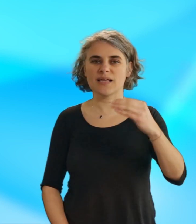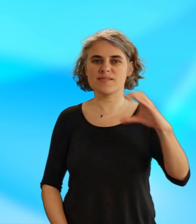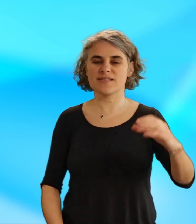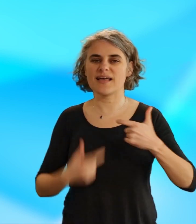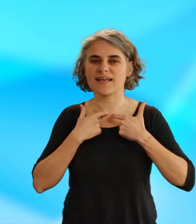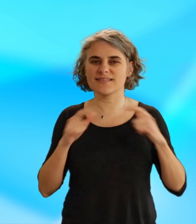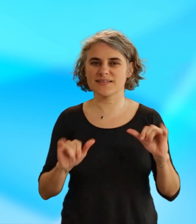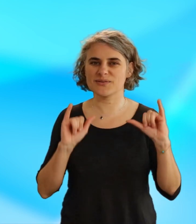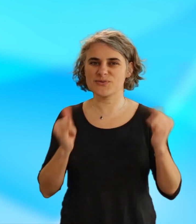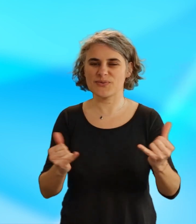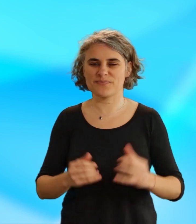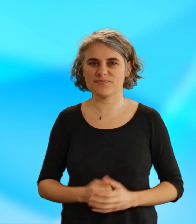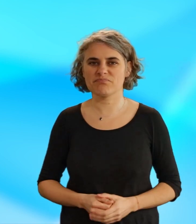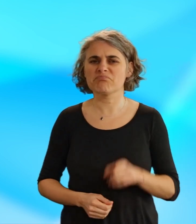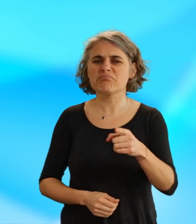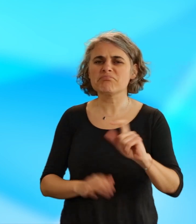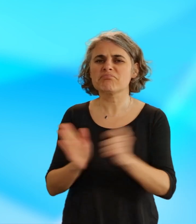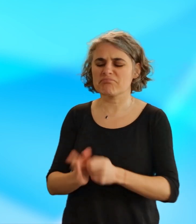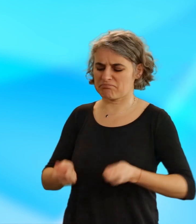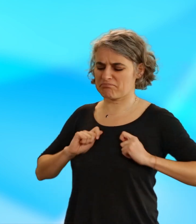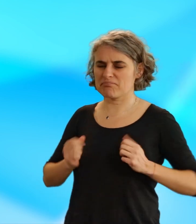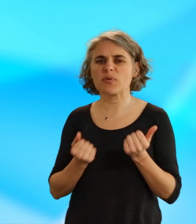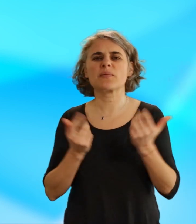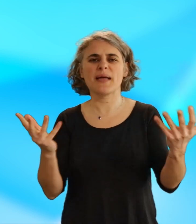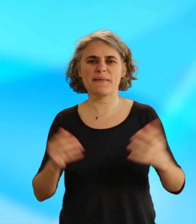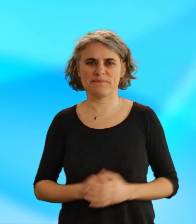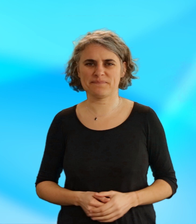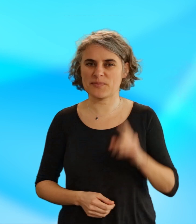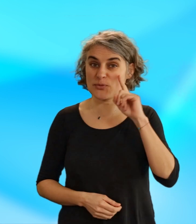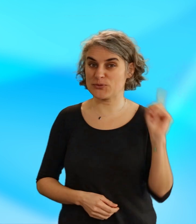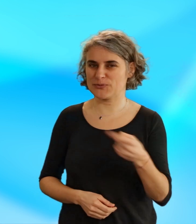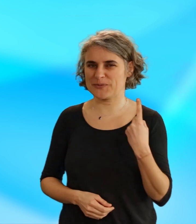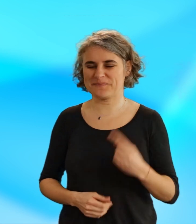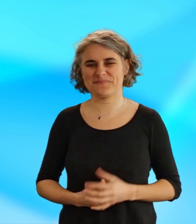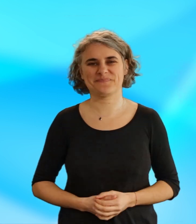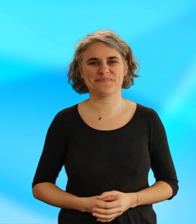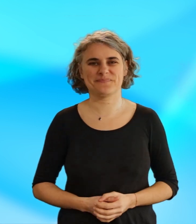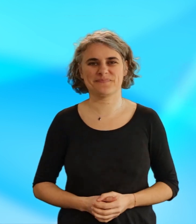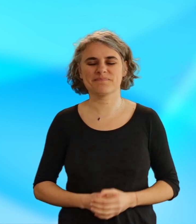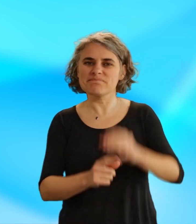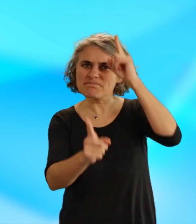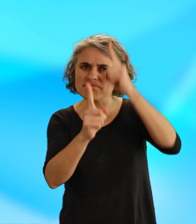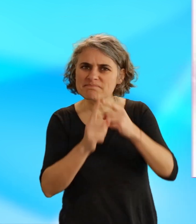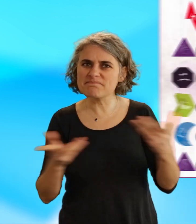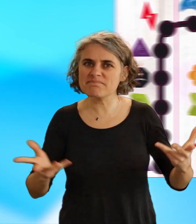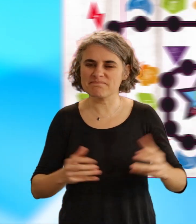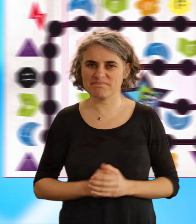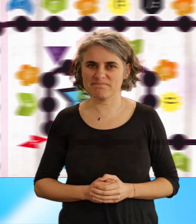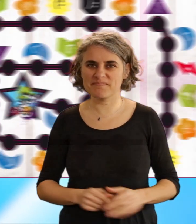TTMC Access, le jeu. Tu te mets combien ? Accessible à tous. But du jeu. Sois le